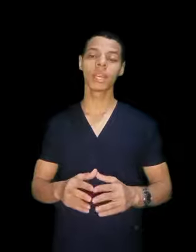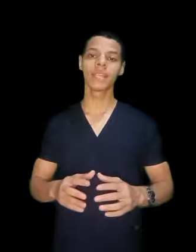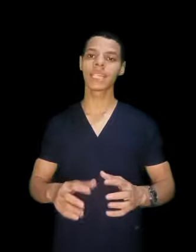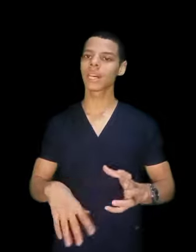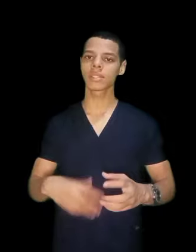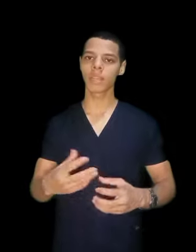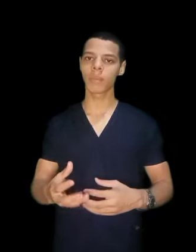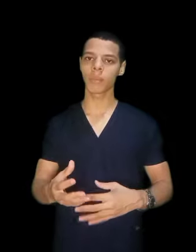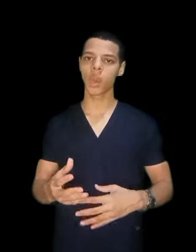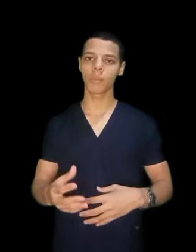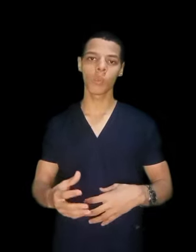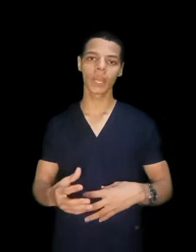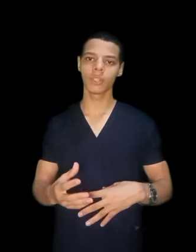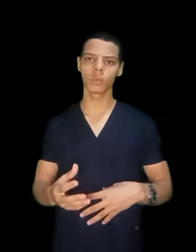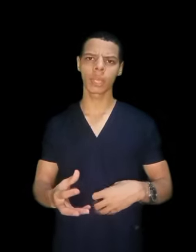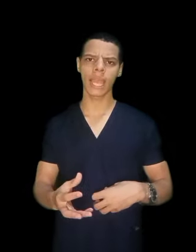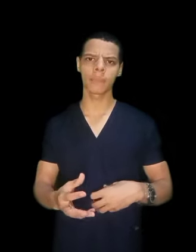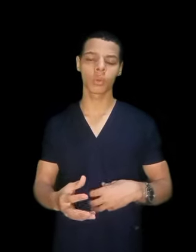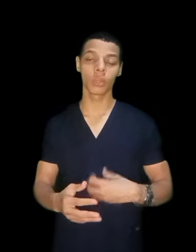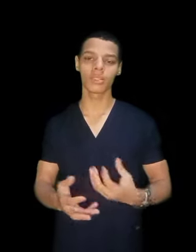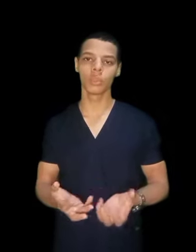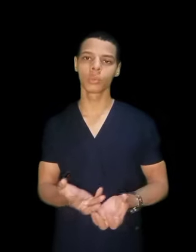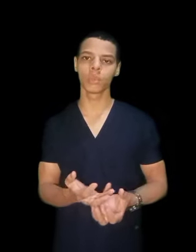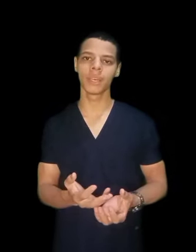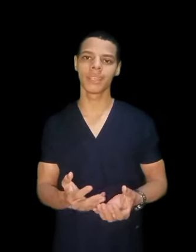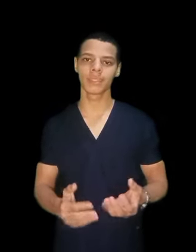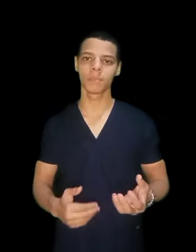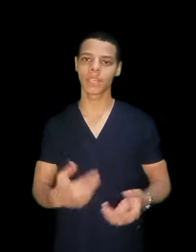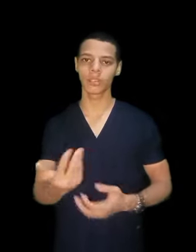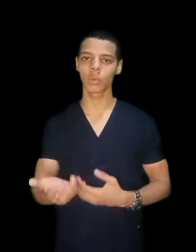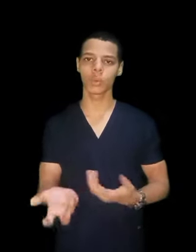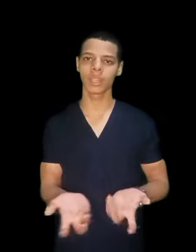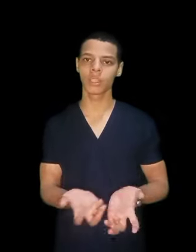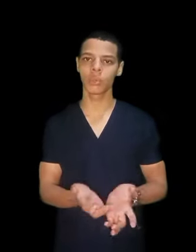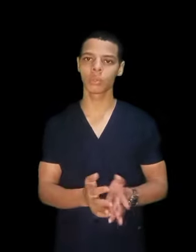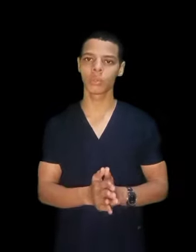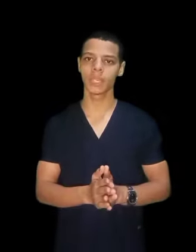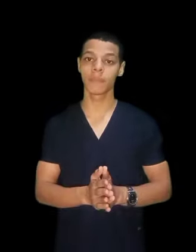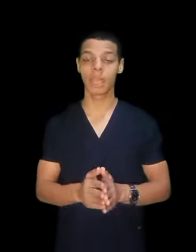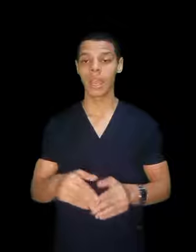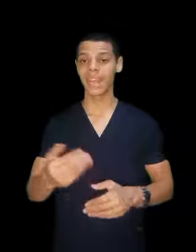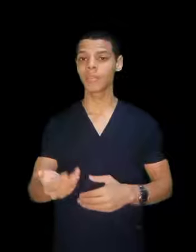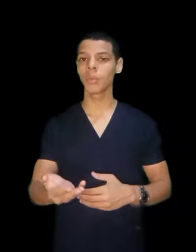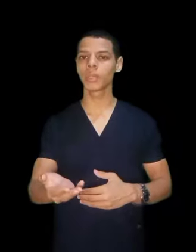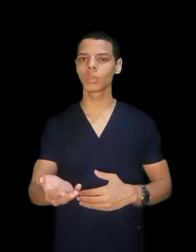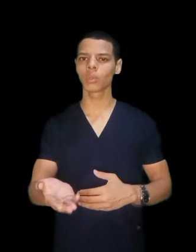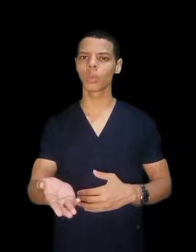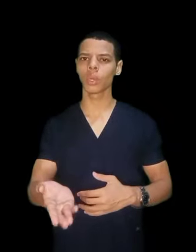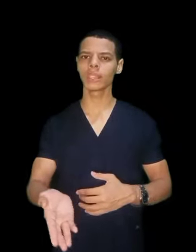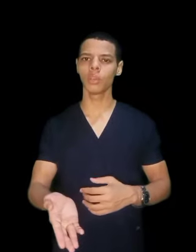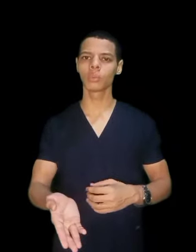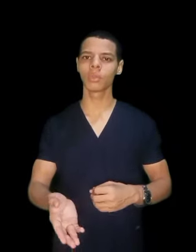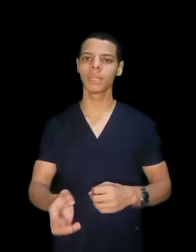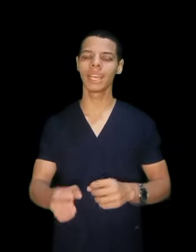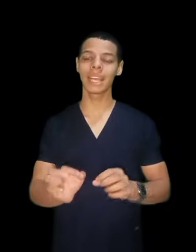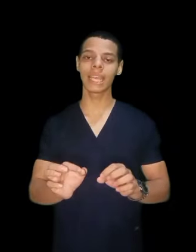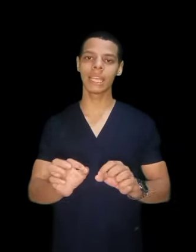اقولك ان انت اصلا مجموعك ممكن يكون جايب كلية علوم طبية طبعا ندخل كلية علوم طبية عادي ممكن تدخل كلية علوم طبية لكن